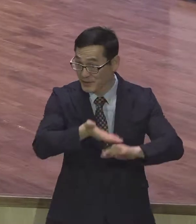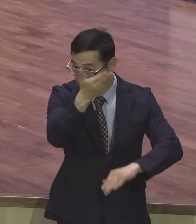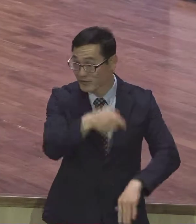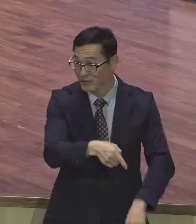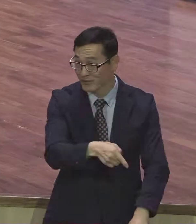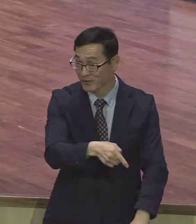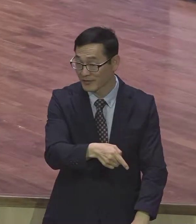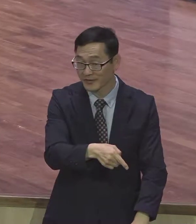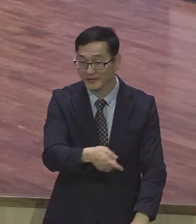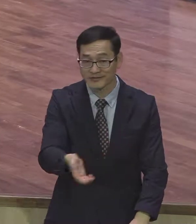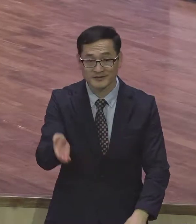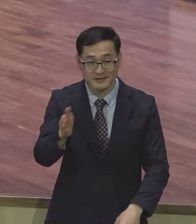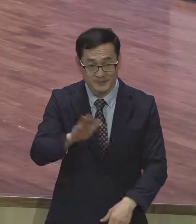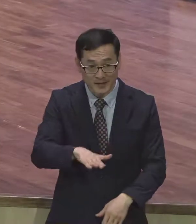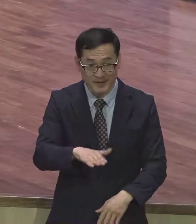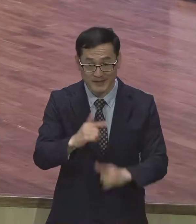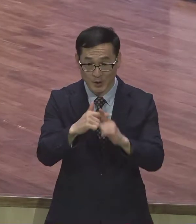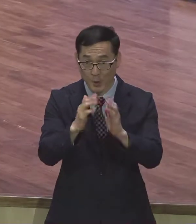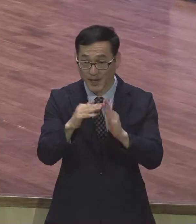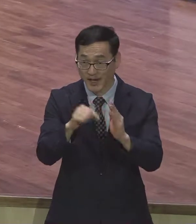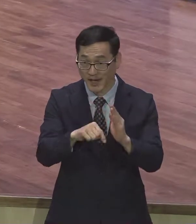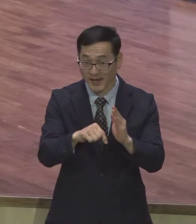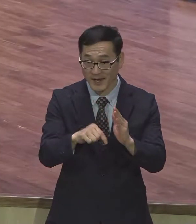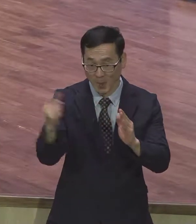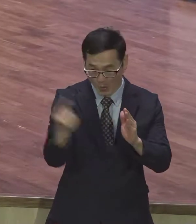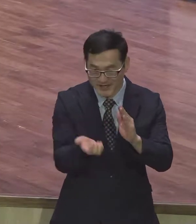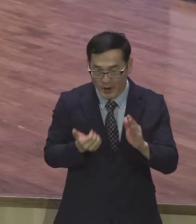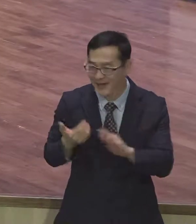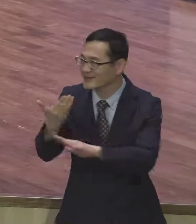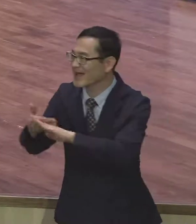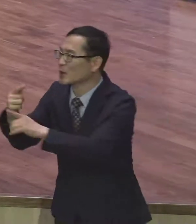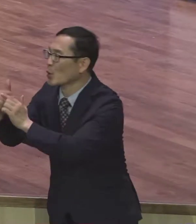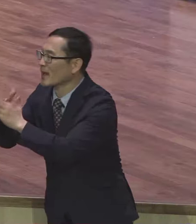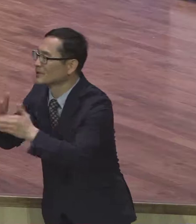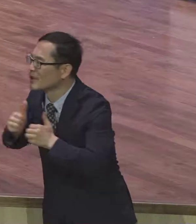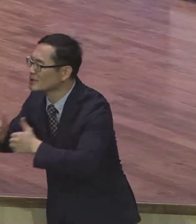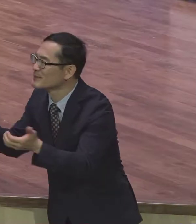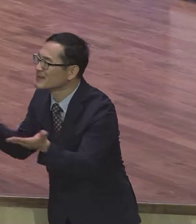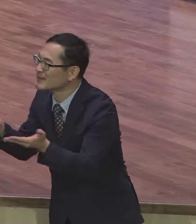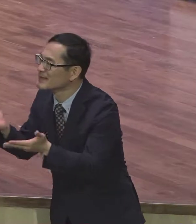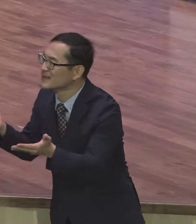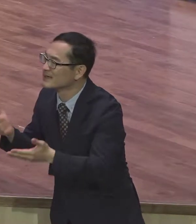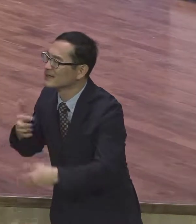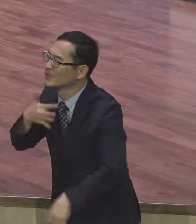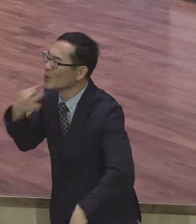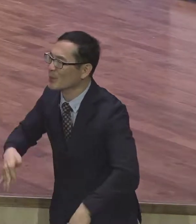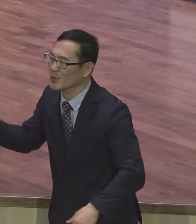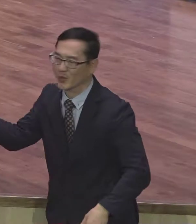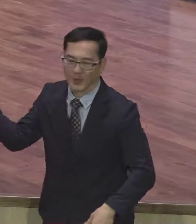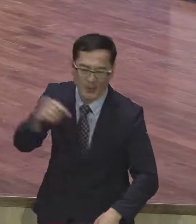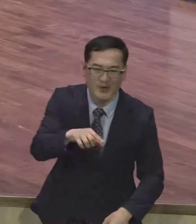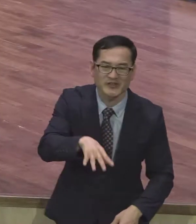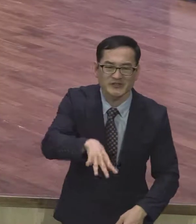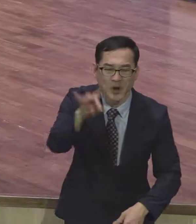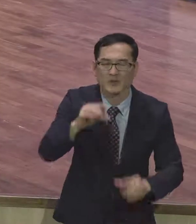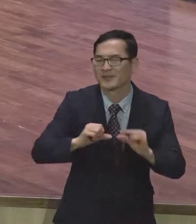이 교회 오기 전에 다른 교회에서 무슨 직분을 맡아 해본 적이 없는 사람들 대부분이 우리 교회 처음이야